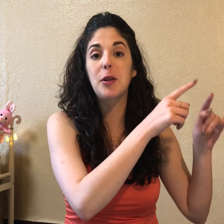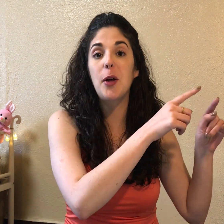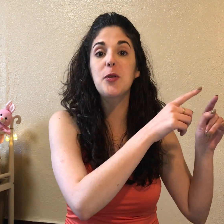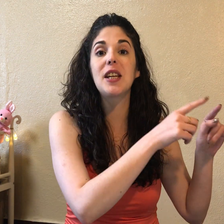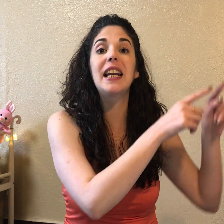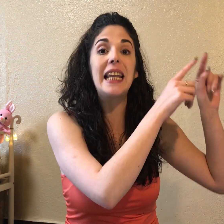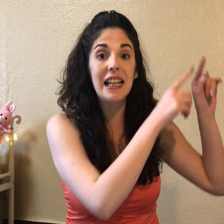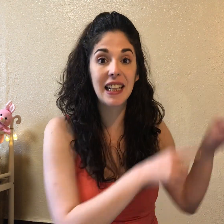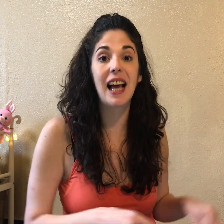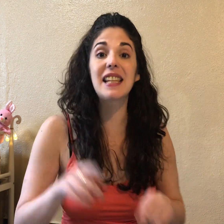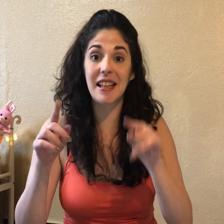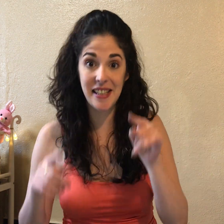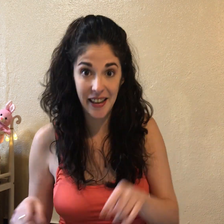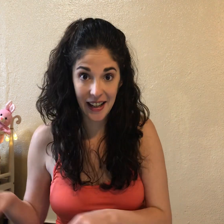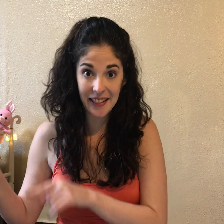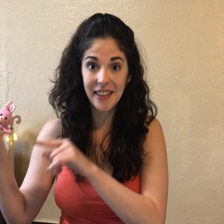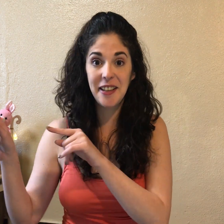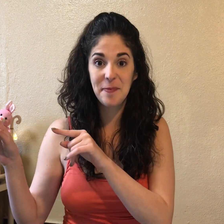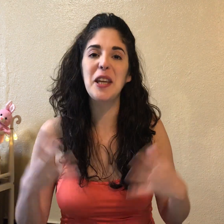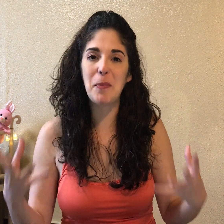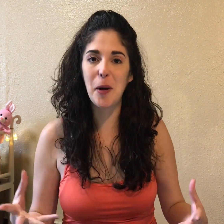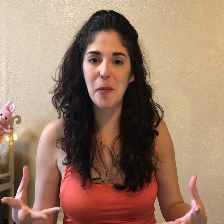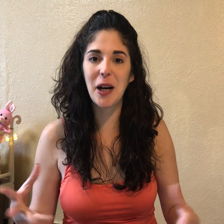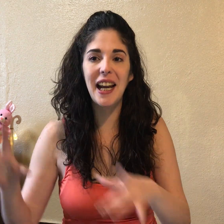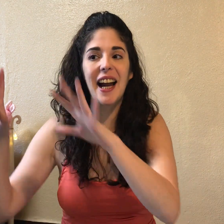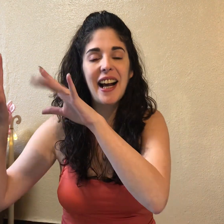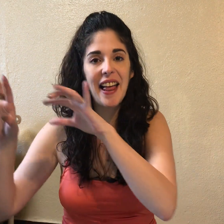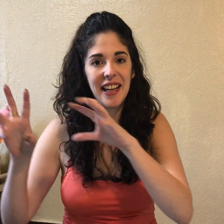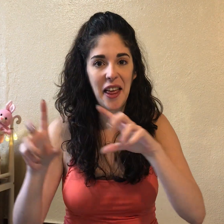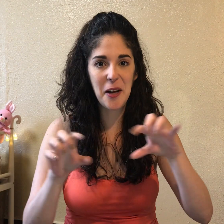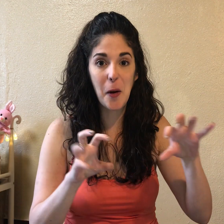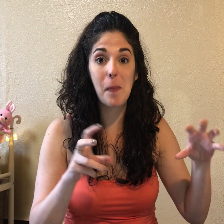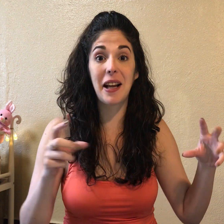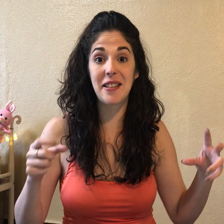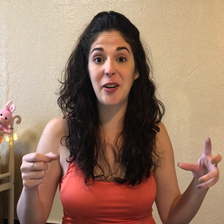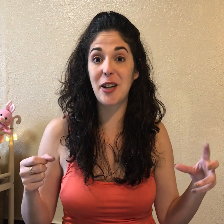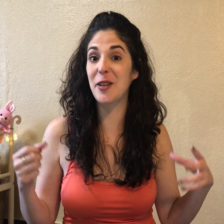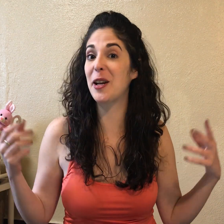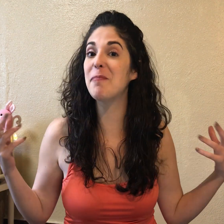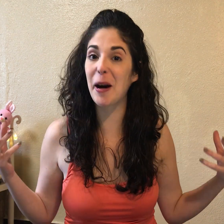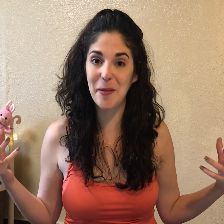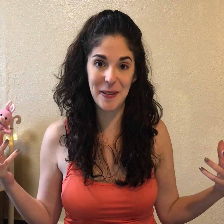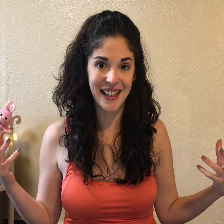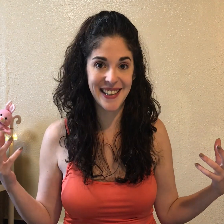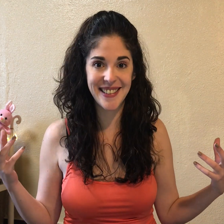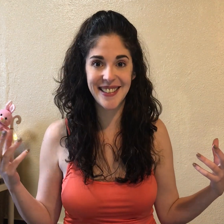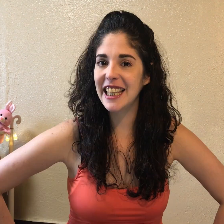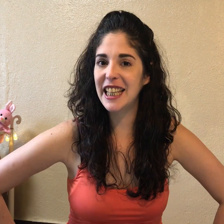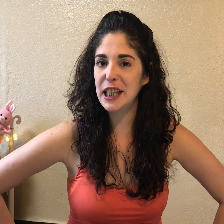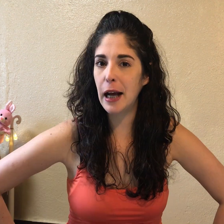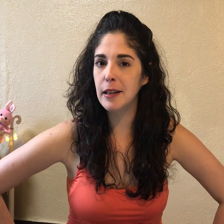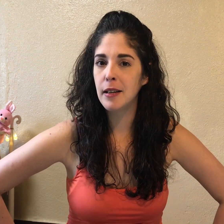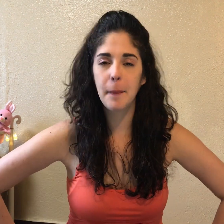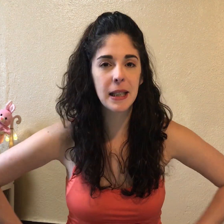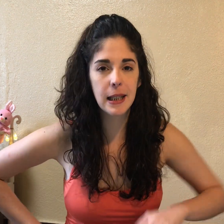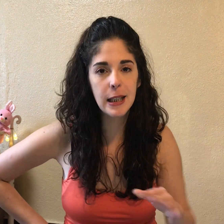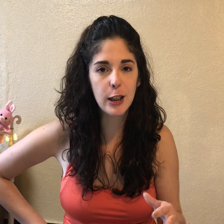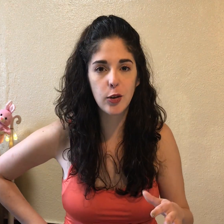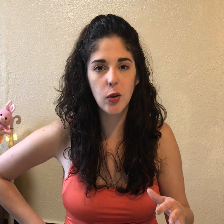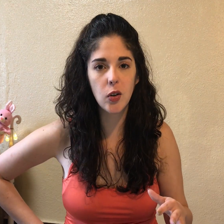traducir de atrás hacia adelante y podemos crear cadenas de no para hacer oraciones más complejas. ¿Y qué tal? ¿Me entendiste todo?